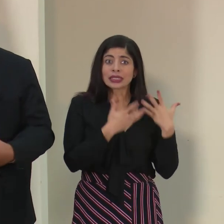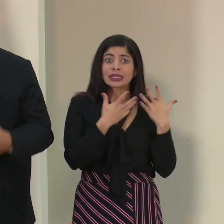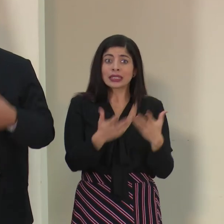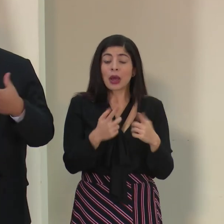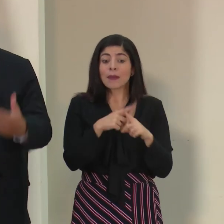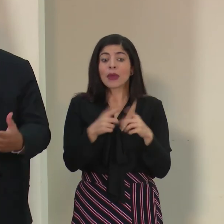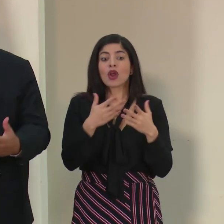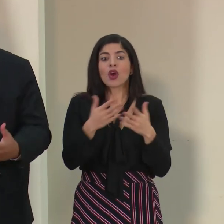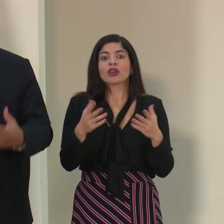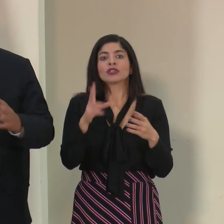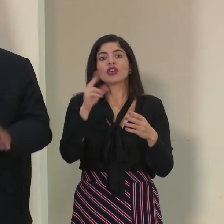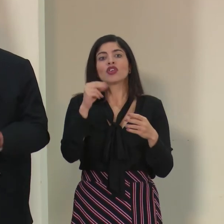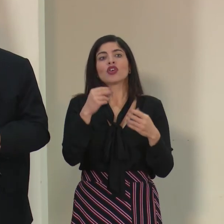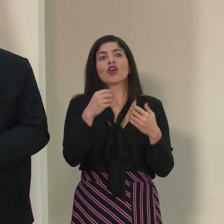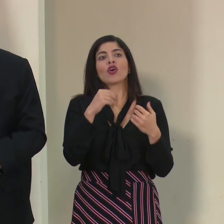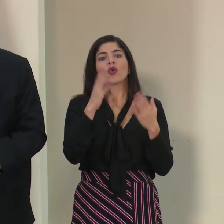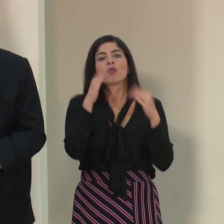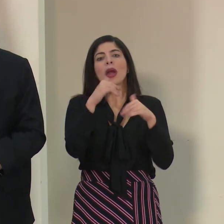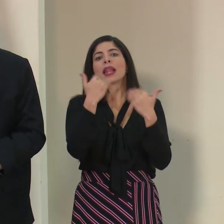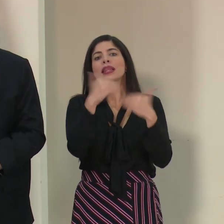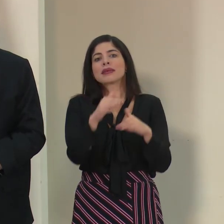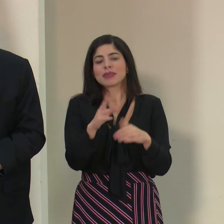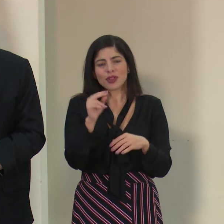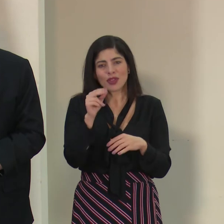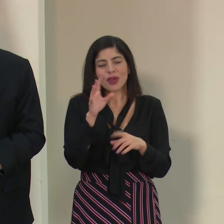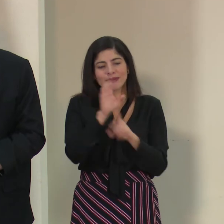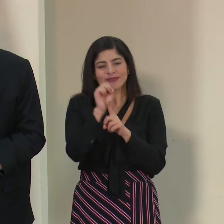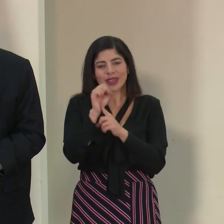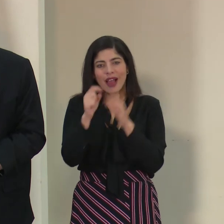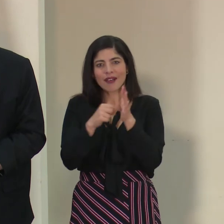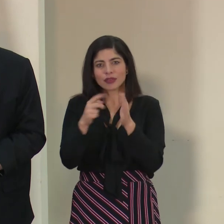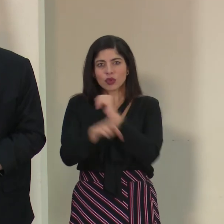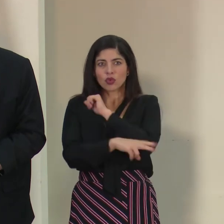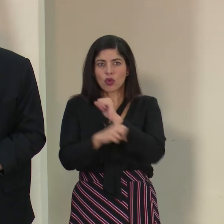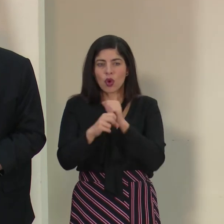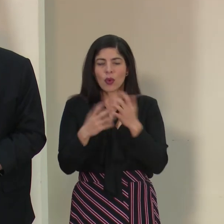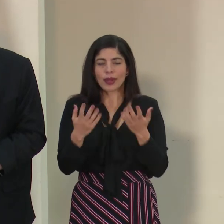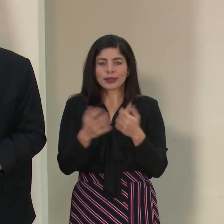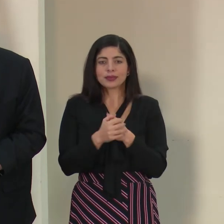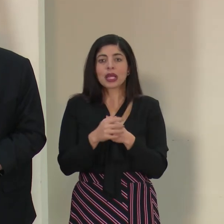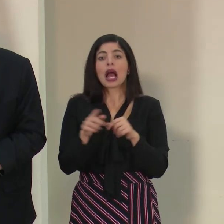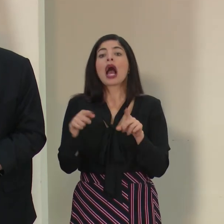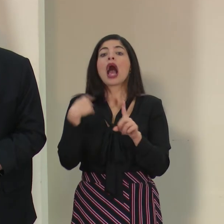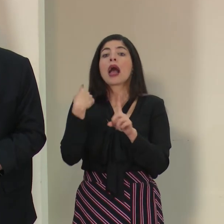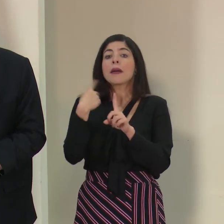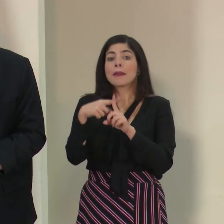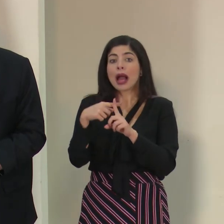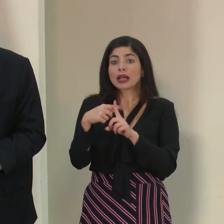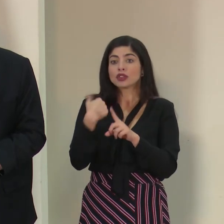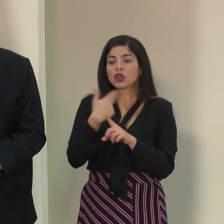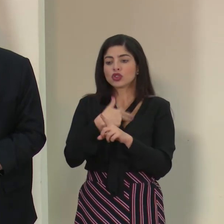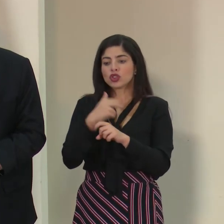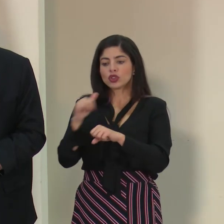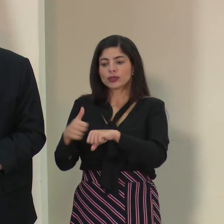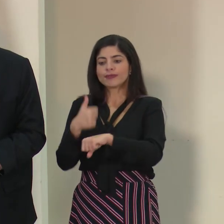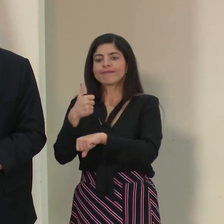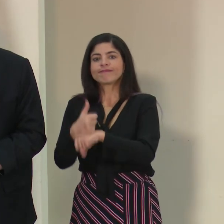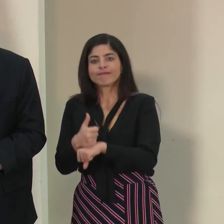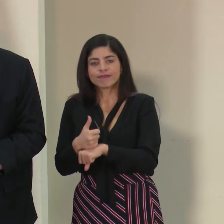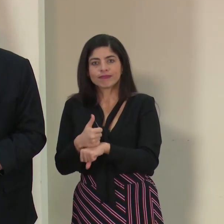pero los insumos no son ilimitados, pero sí lo hemos identificado en algunos casos. Además, estamos estableciendo